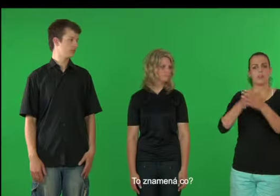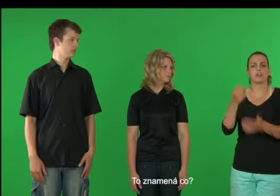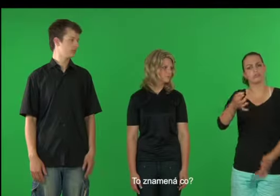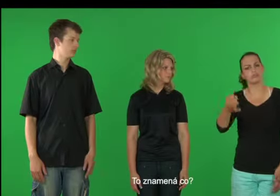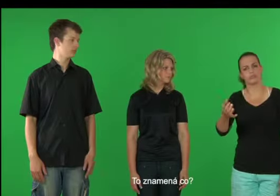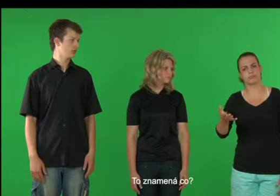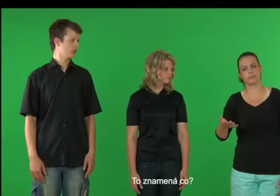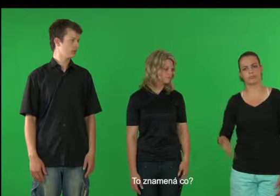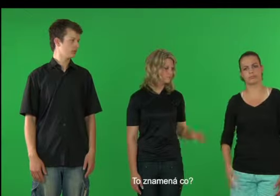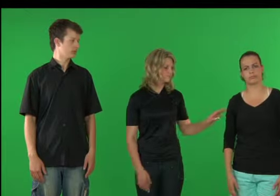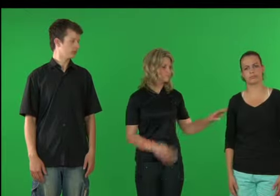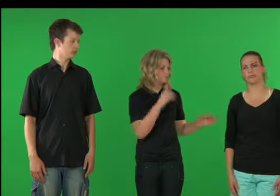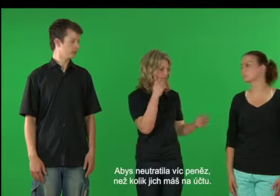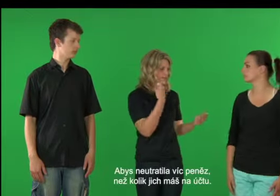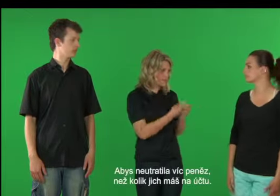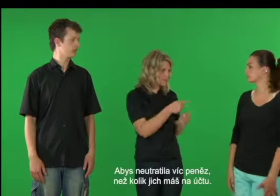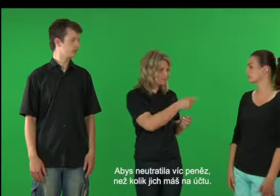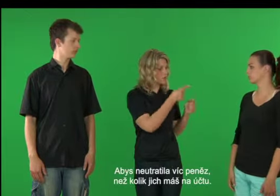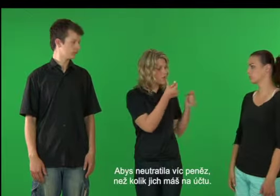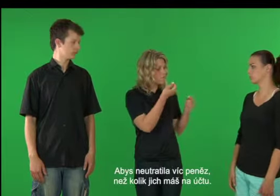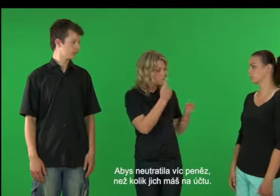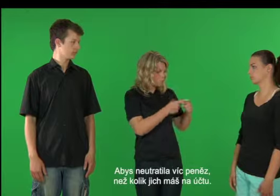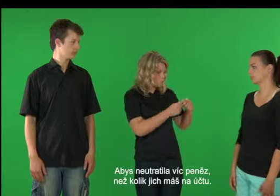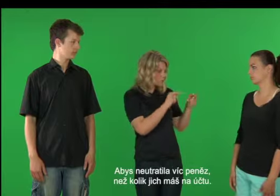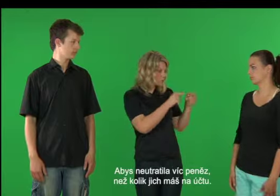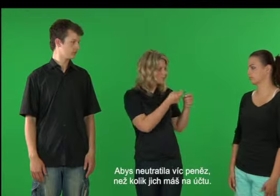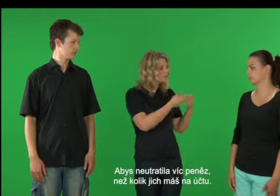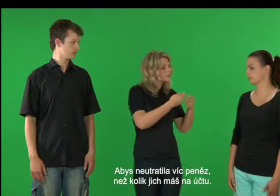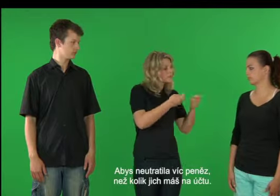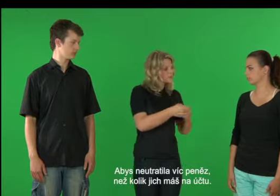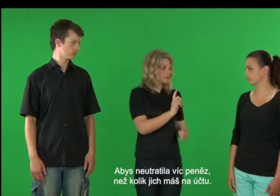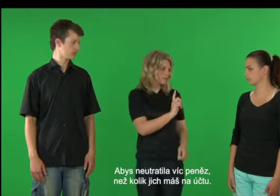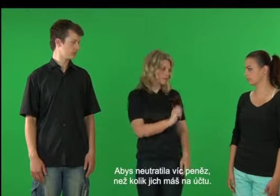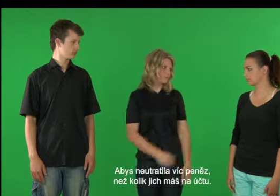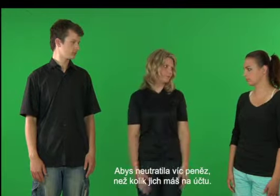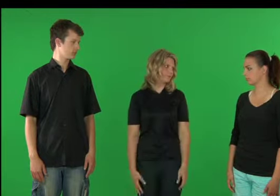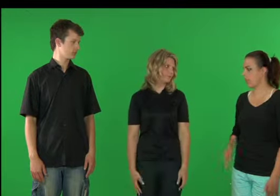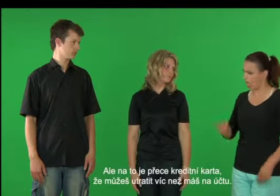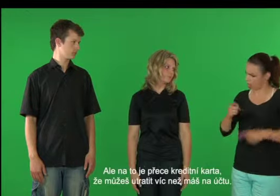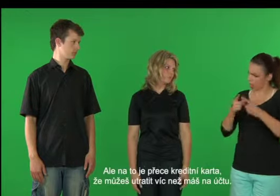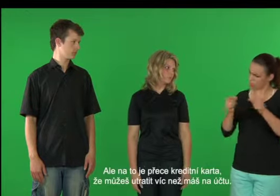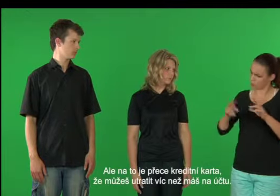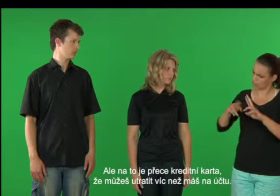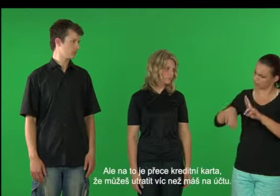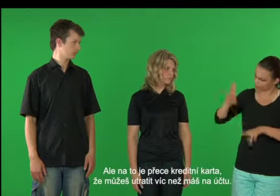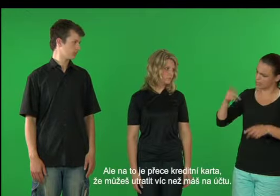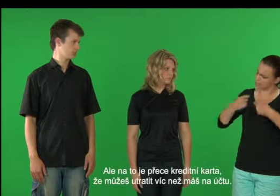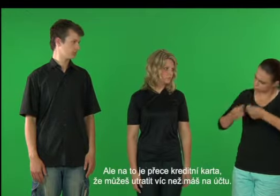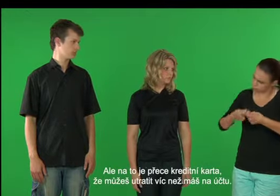To znamená co? Aby jsi neutratila víc peněz, než kolik máš na účtu. Ale na to je přece kreditní